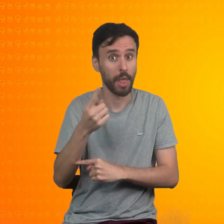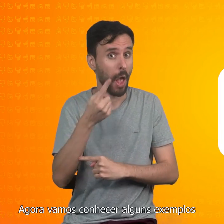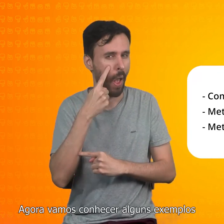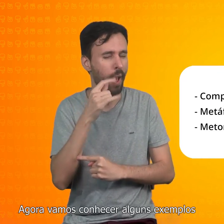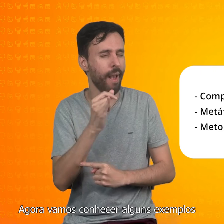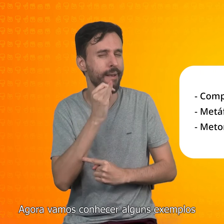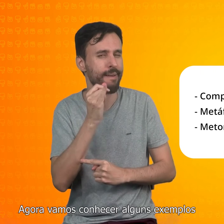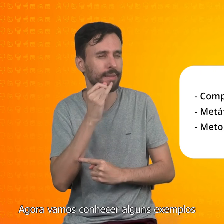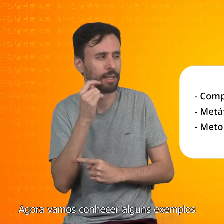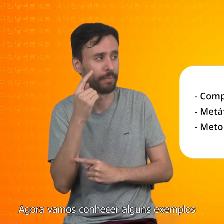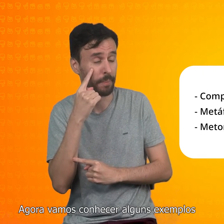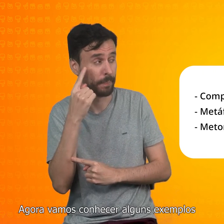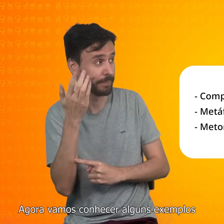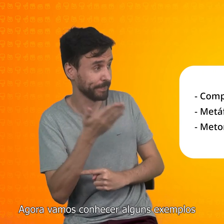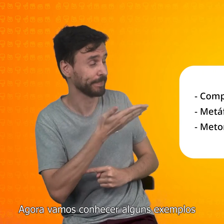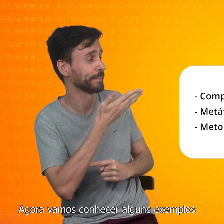Agora, vamos conhecer alguns exemplos.